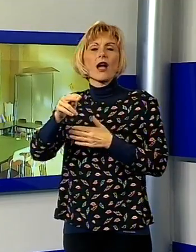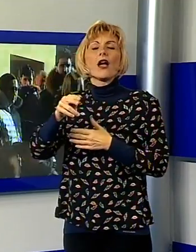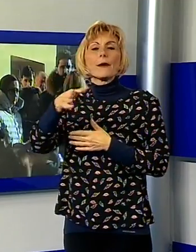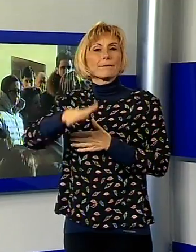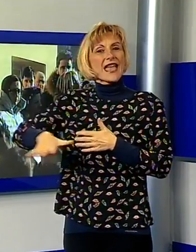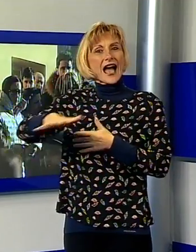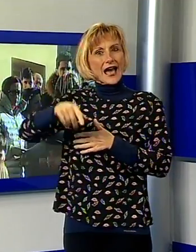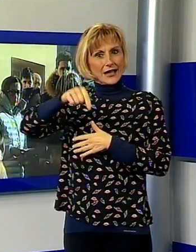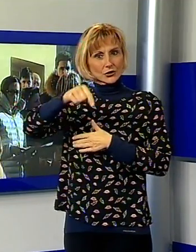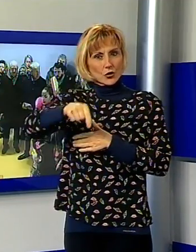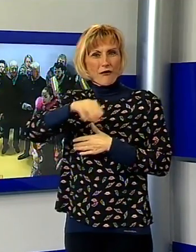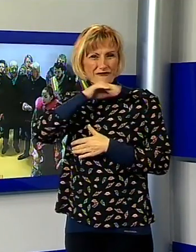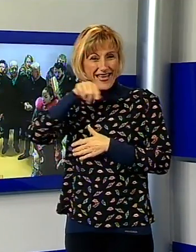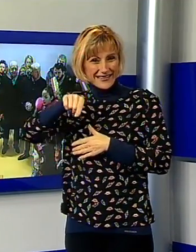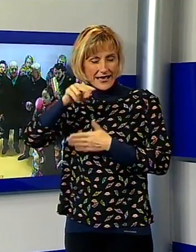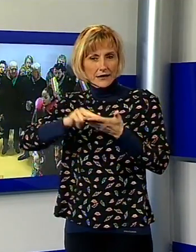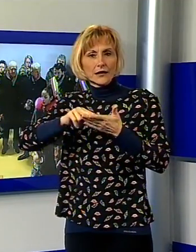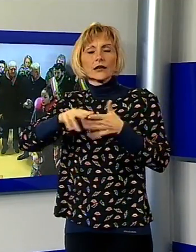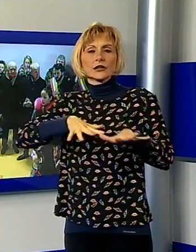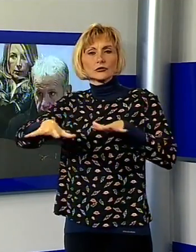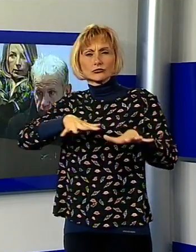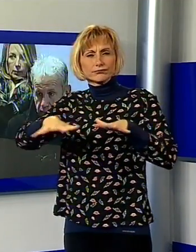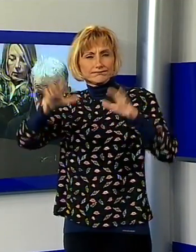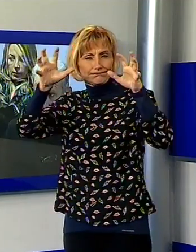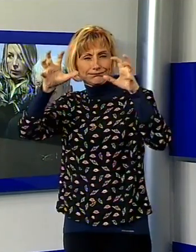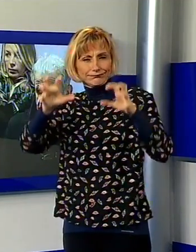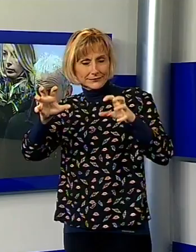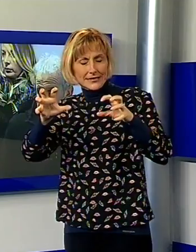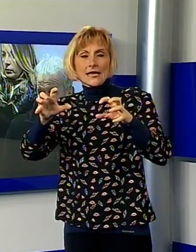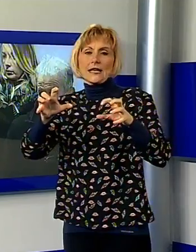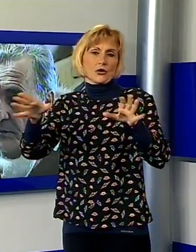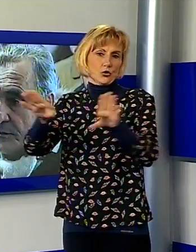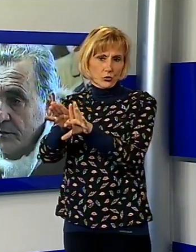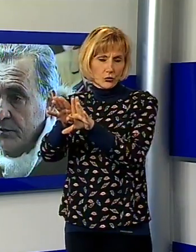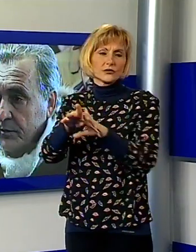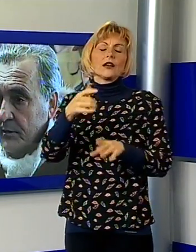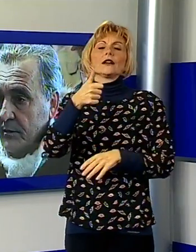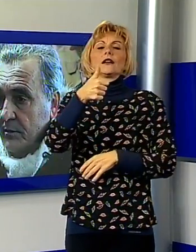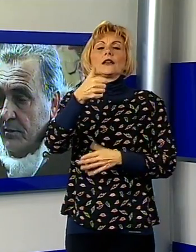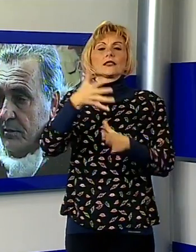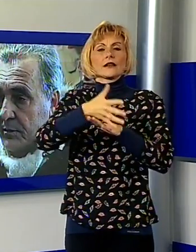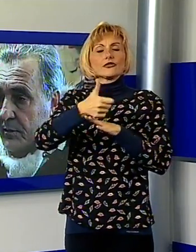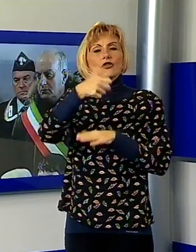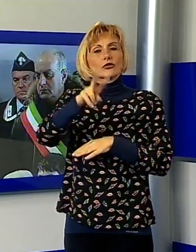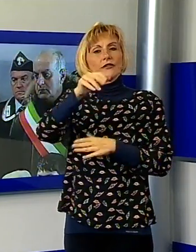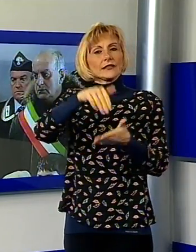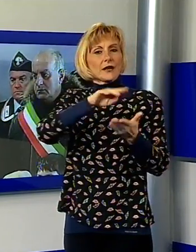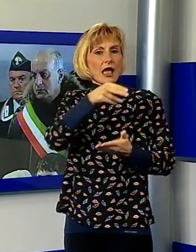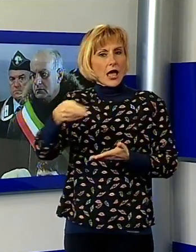sempre qui a Ghivizzano. L'intervento di 1 milione e 800 mila euro finanziato per la metà da parte della regione toscana e